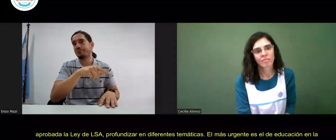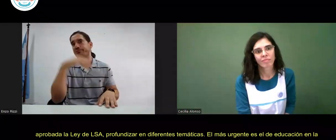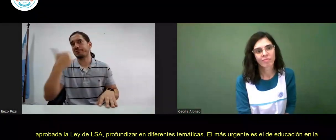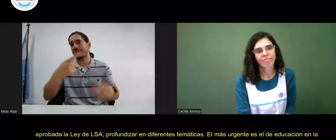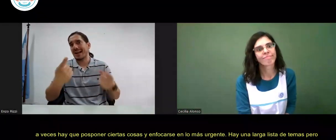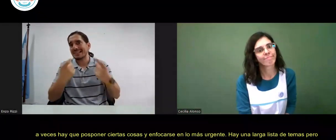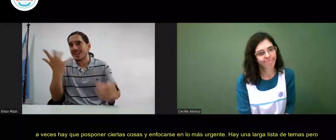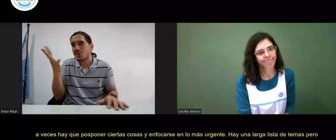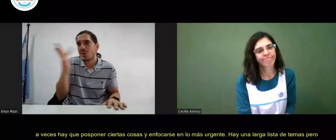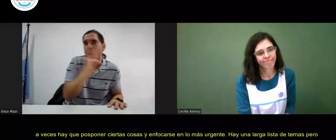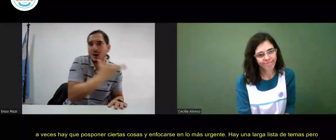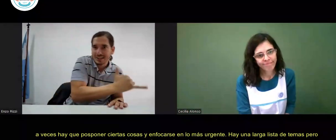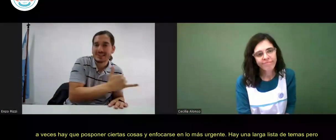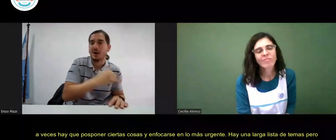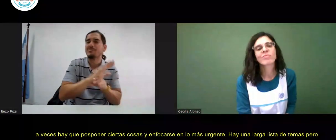necesidades.